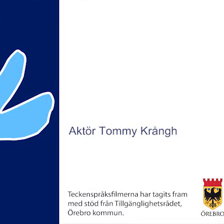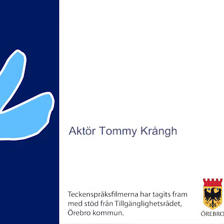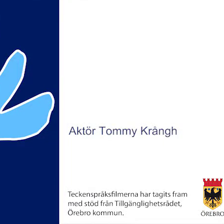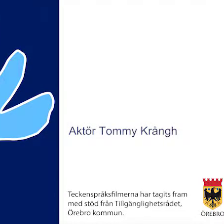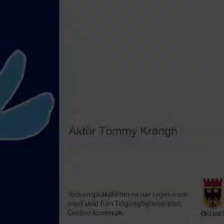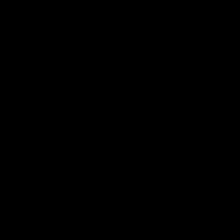balans.